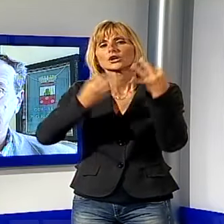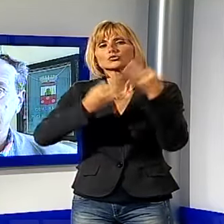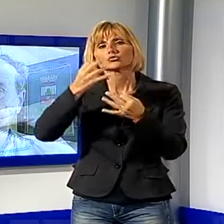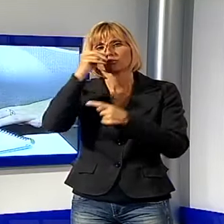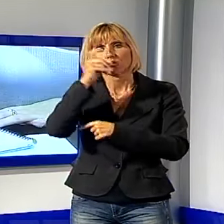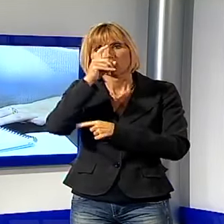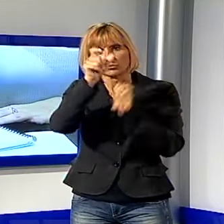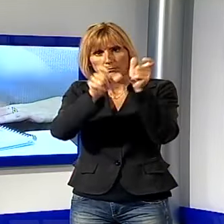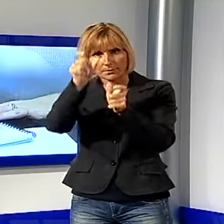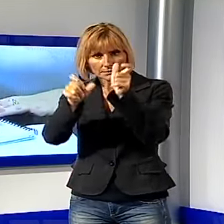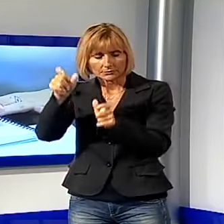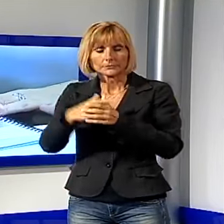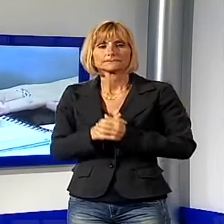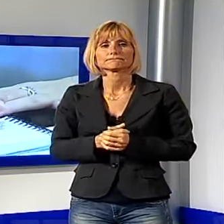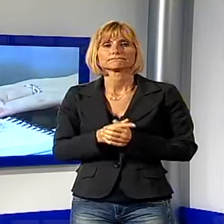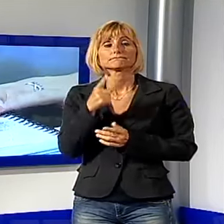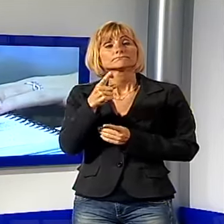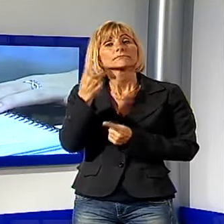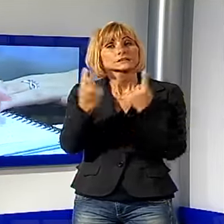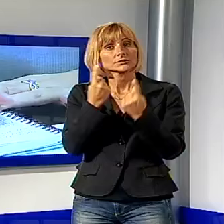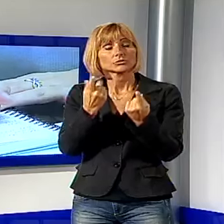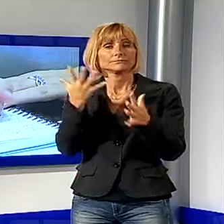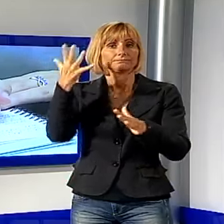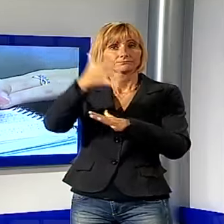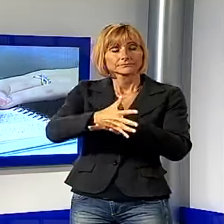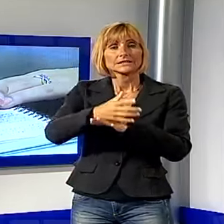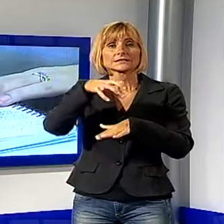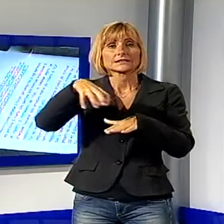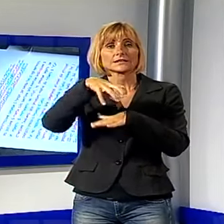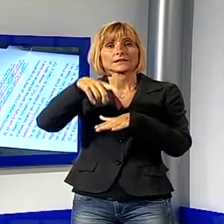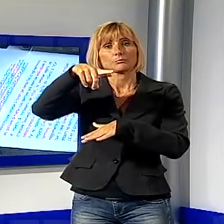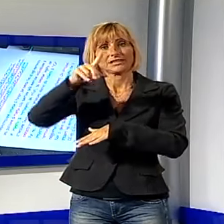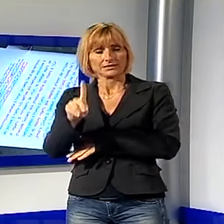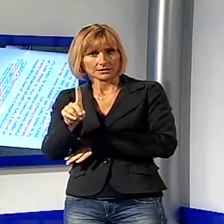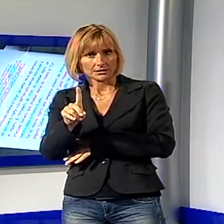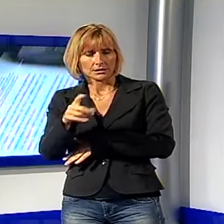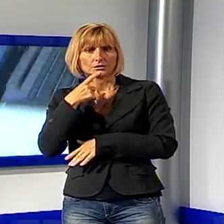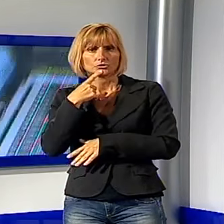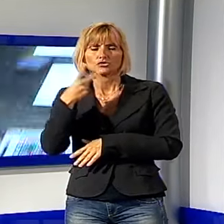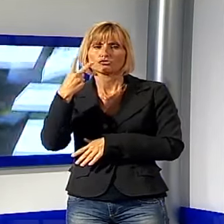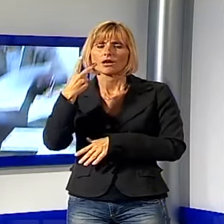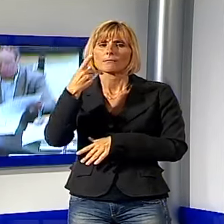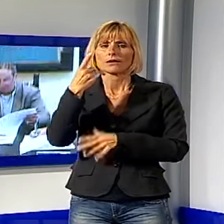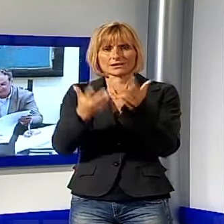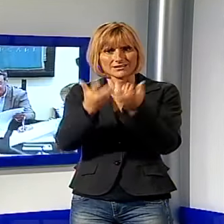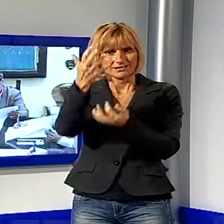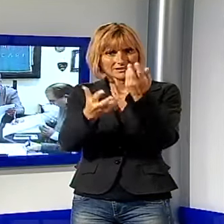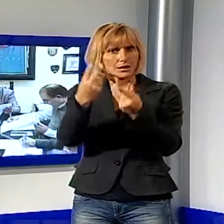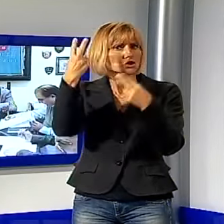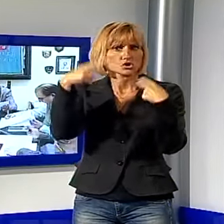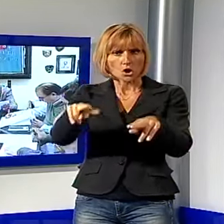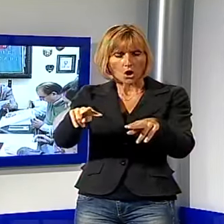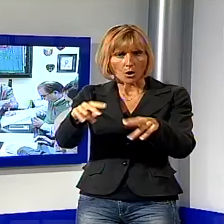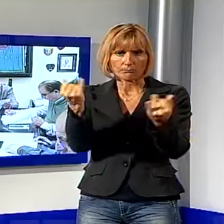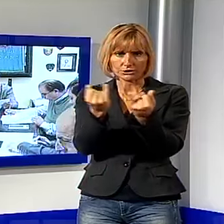dei cittadini. Sulla vicenda è intervenuto anche il segretario comunale del PD, affermando il secco di niego alla realizzazione di quello che è, in ogni caso, un